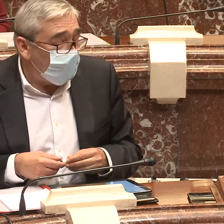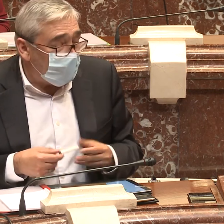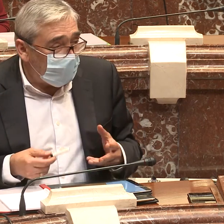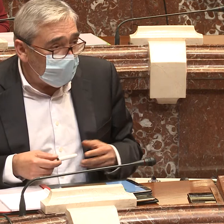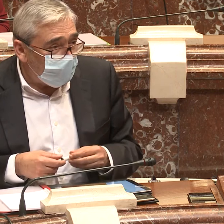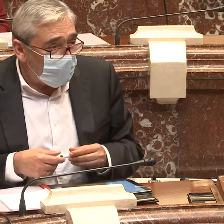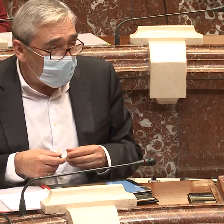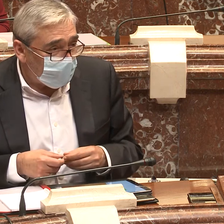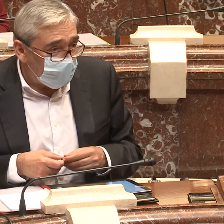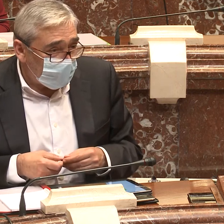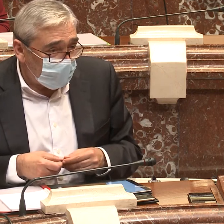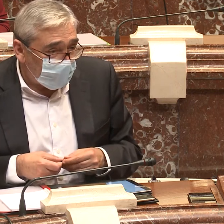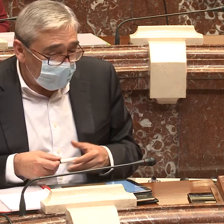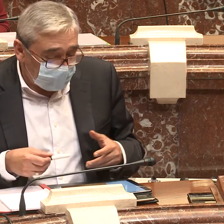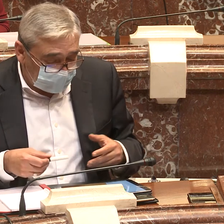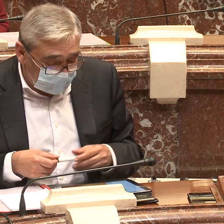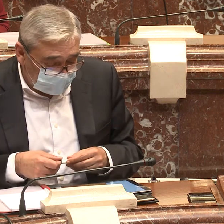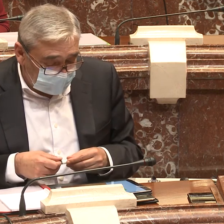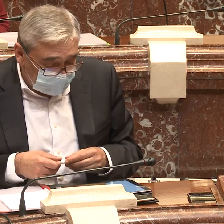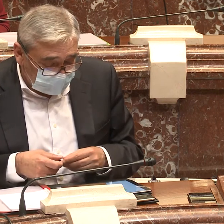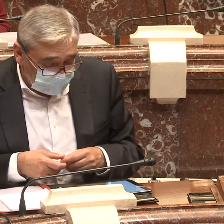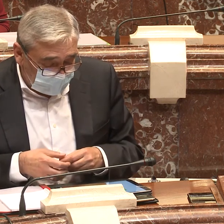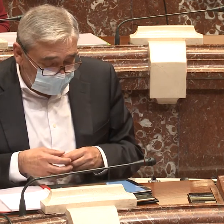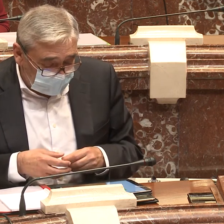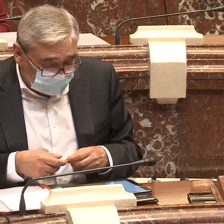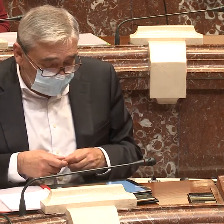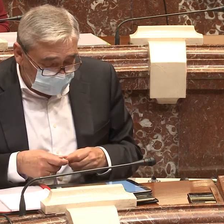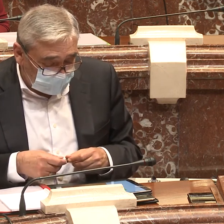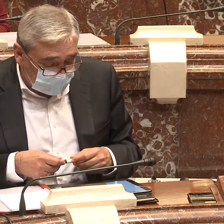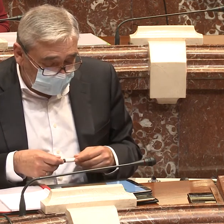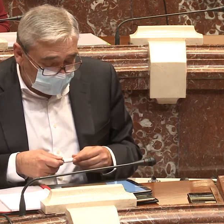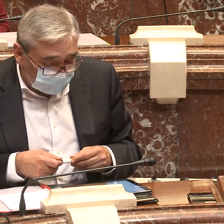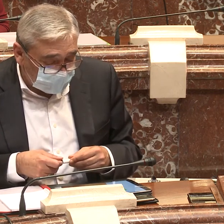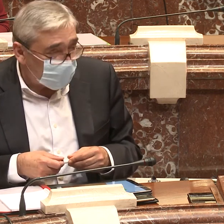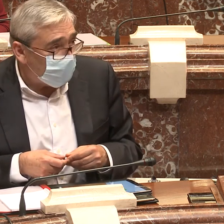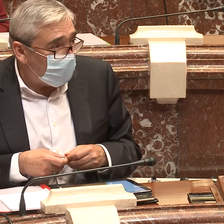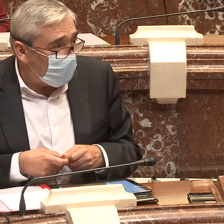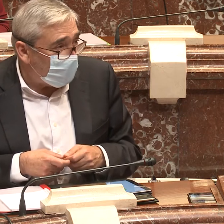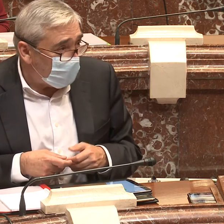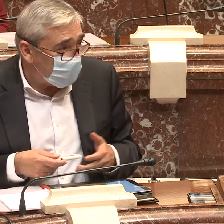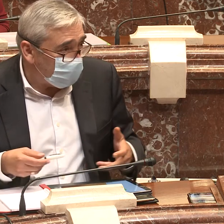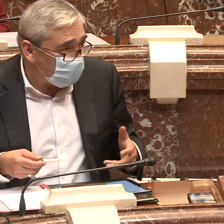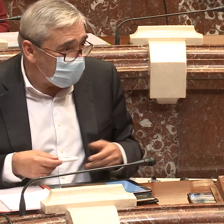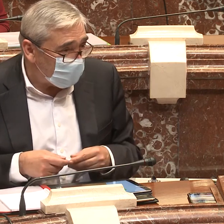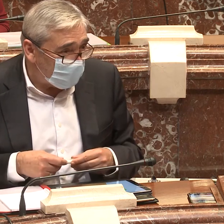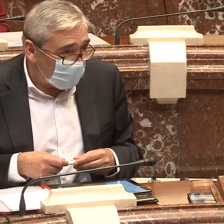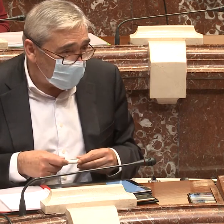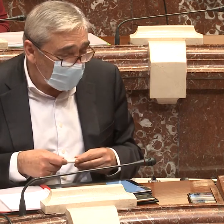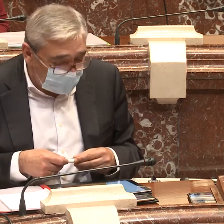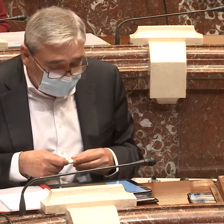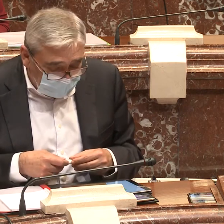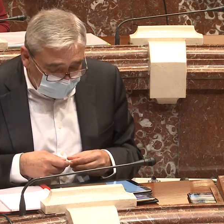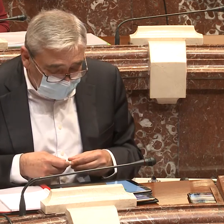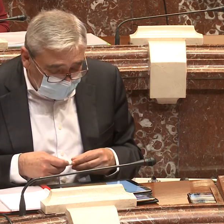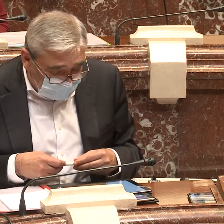discriminación y barreras de comunicación y, claro, es que la sordera tiene eso, que la sociedad la ignora por ser una de las por